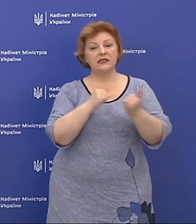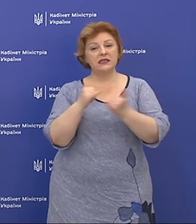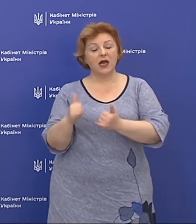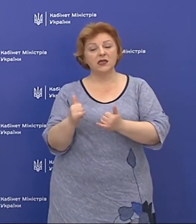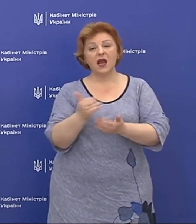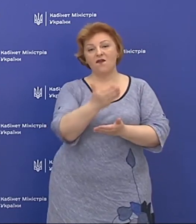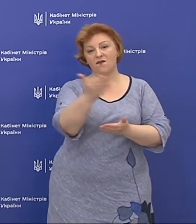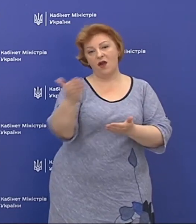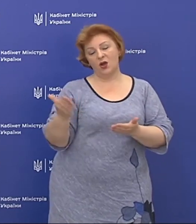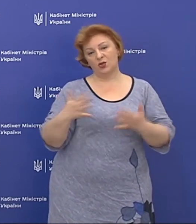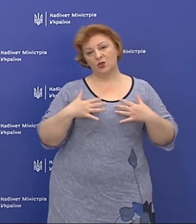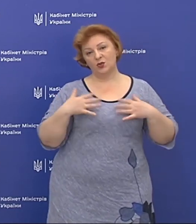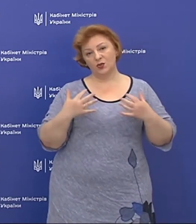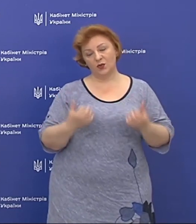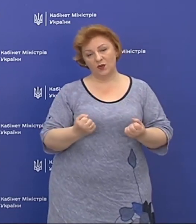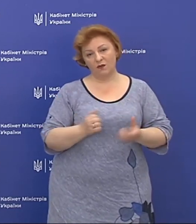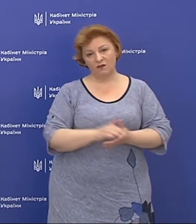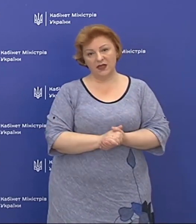вашого здоров'я.